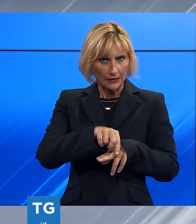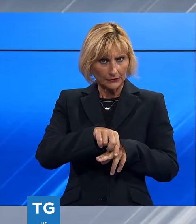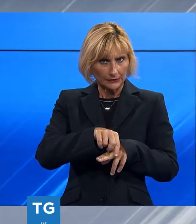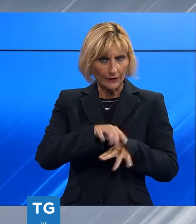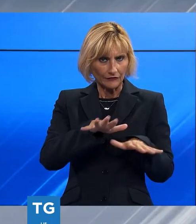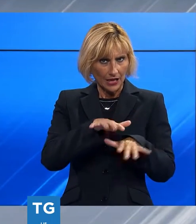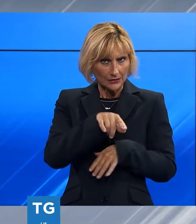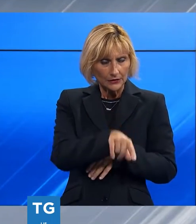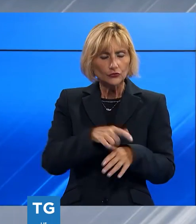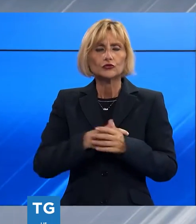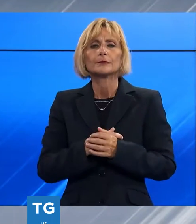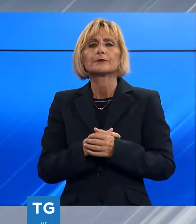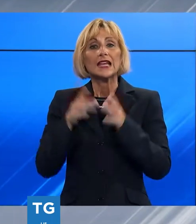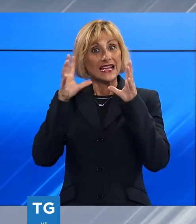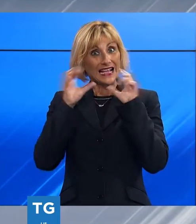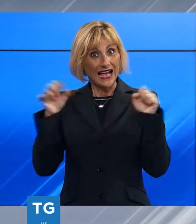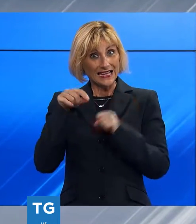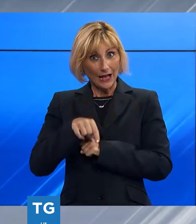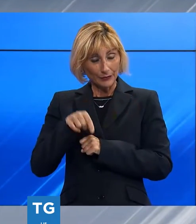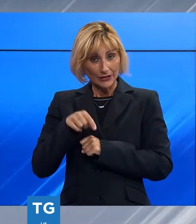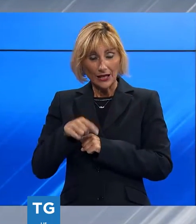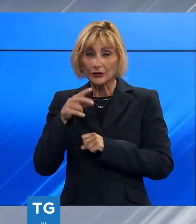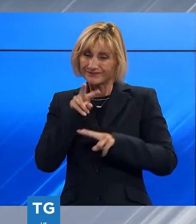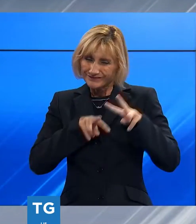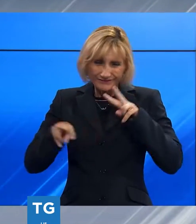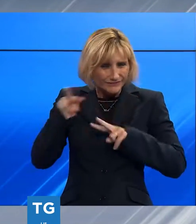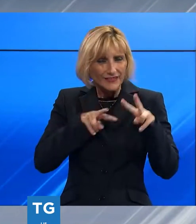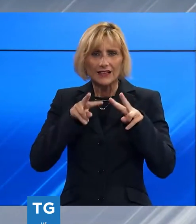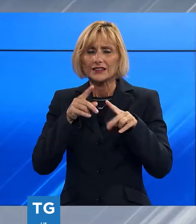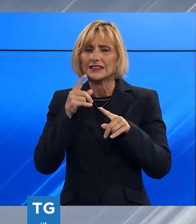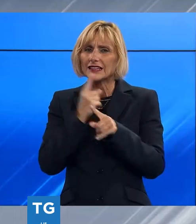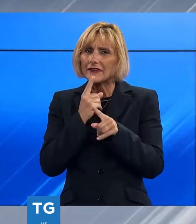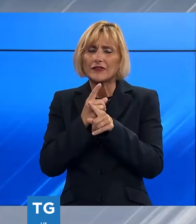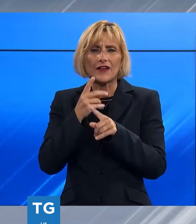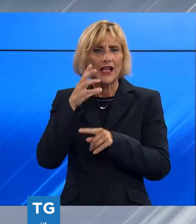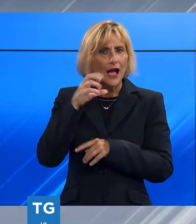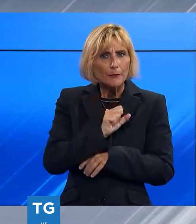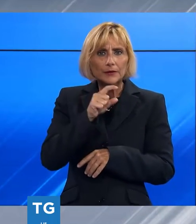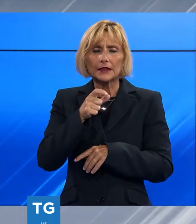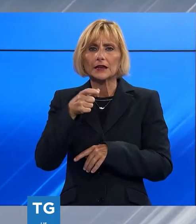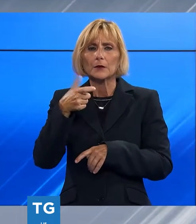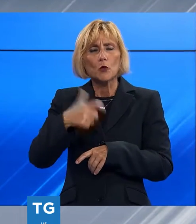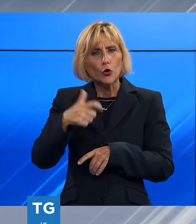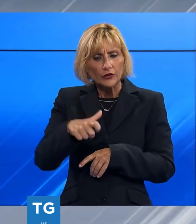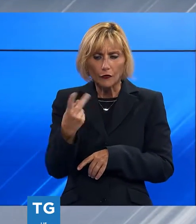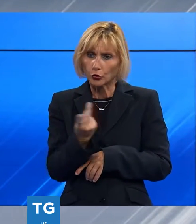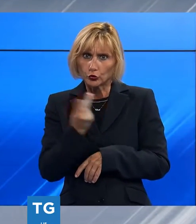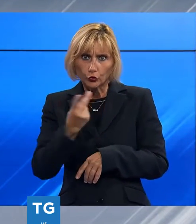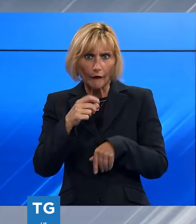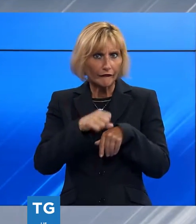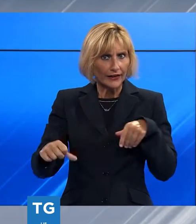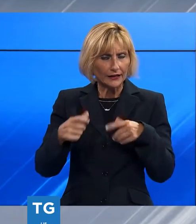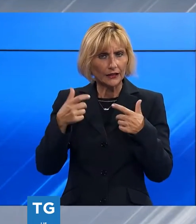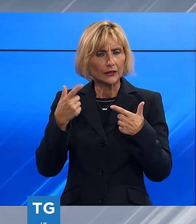Versilia. I carabinieri stanno cercando di capire quali siano stati i motivi che hanno portato al ferimento di questi due